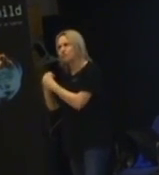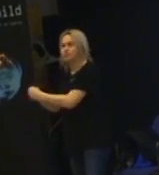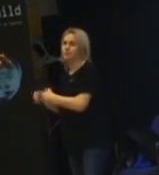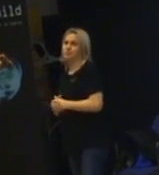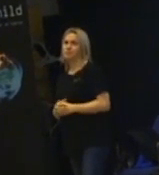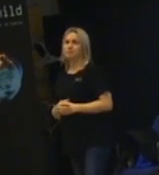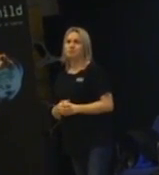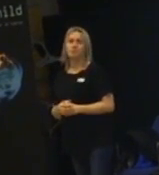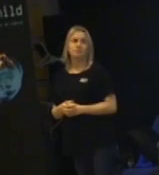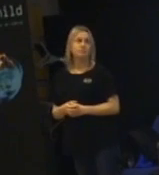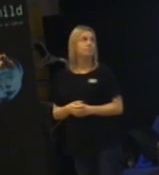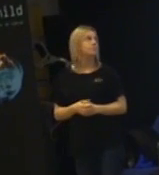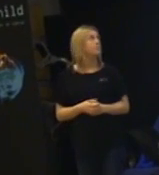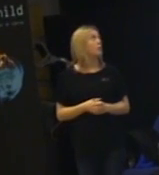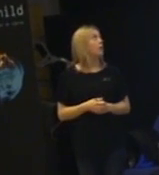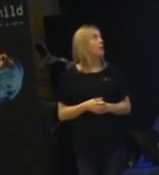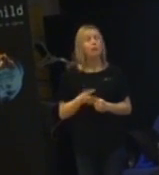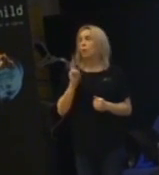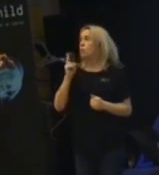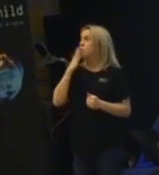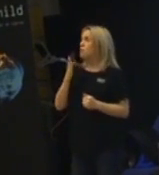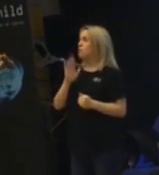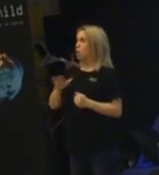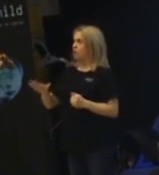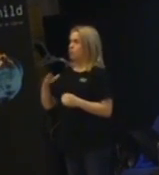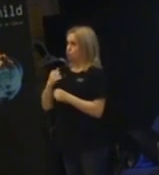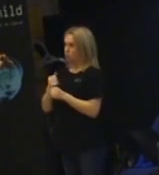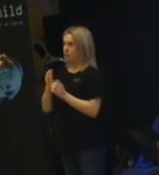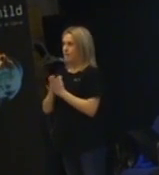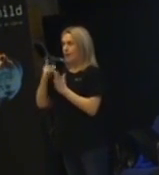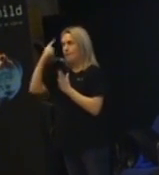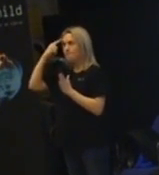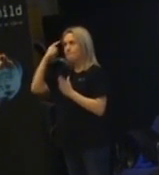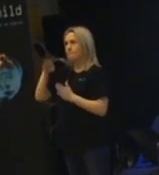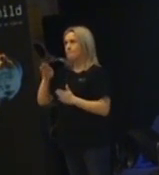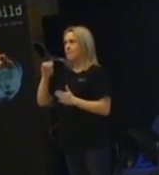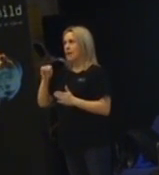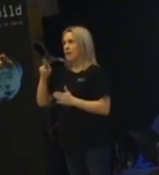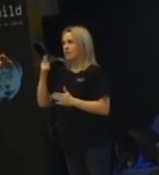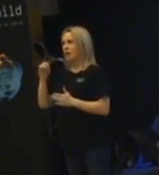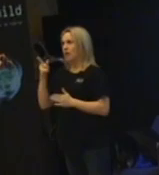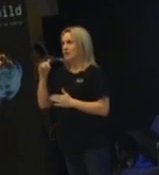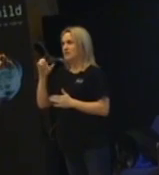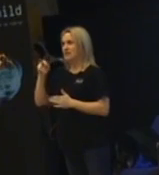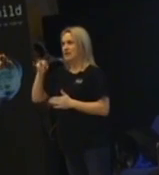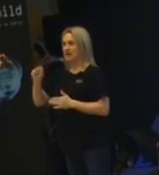Jag tror också att det är bra för de här barnen att faktiskt få jobba med mentalisering. Alltså att jobba med mental...